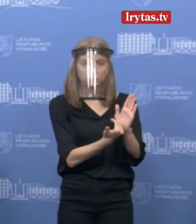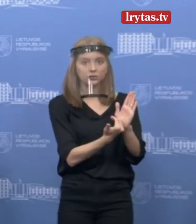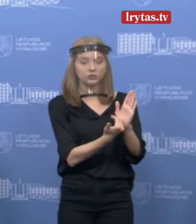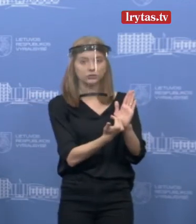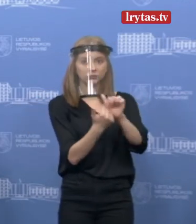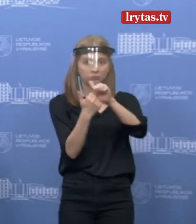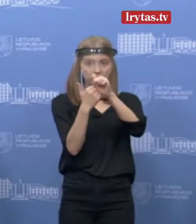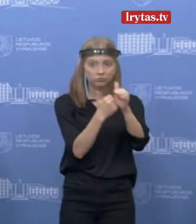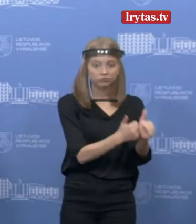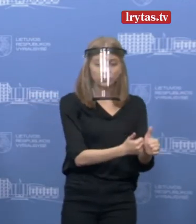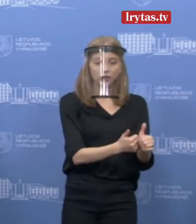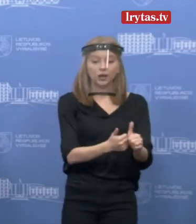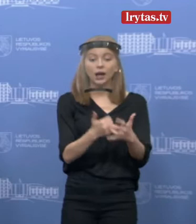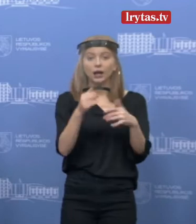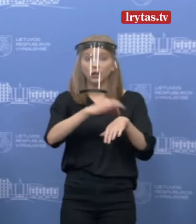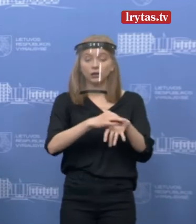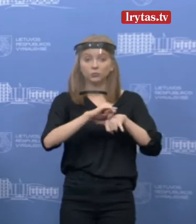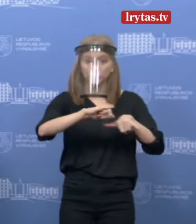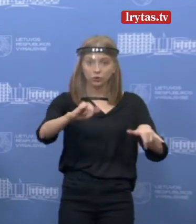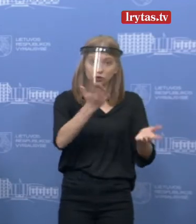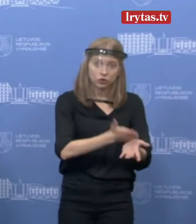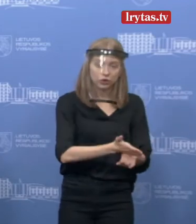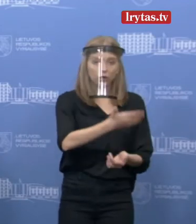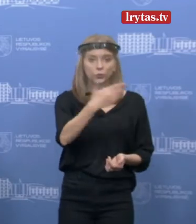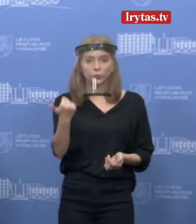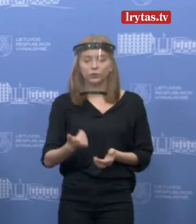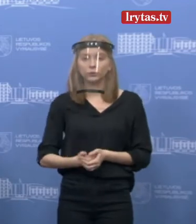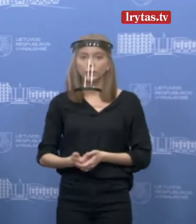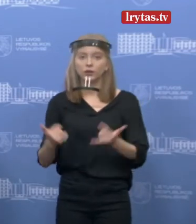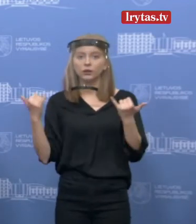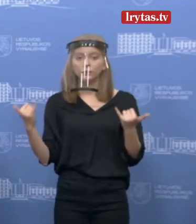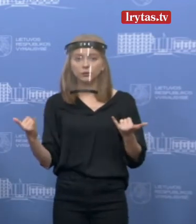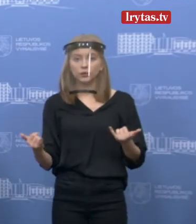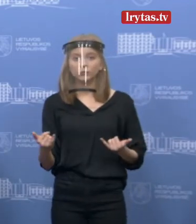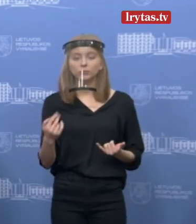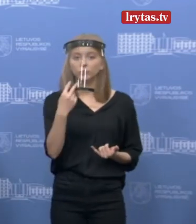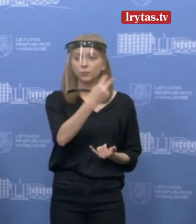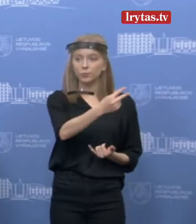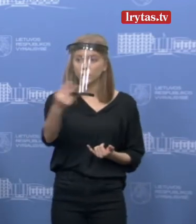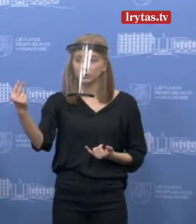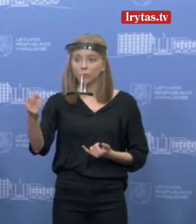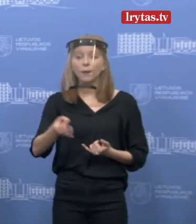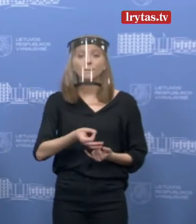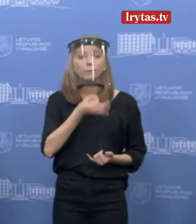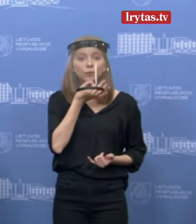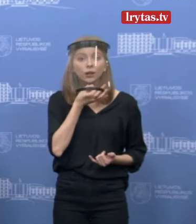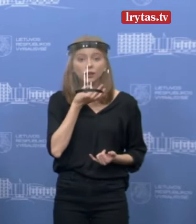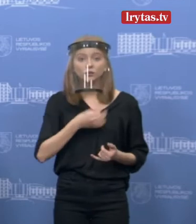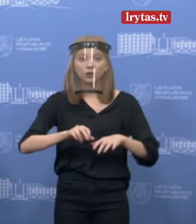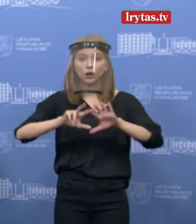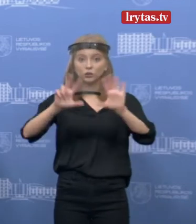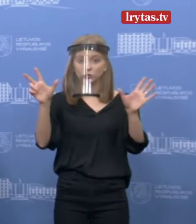lygos plitimą ar neplitimą. Tai konkrečiu šiuo atveju situacija yra tokia, kad balandžio 8 diena,